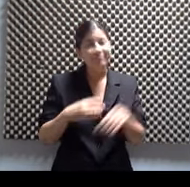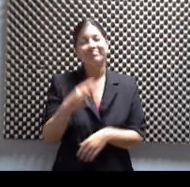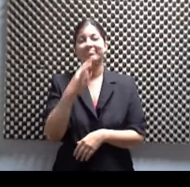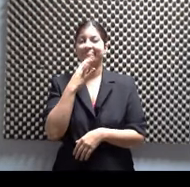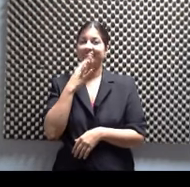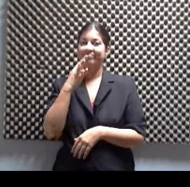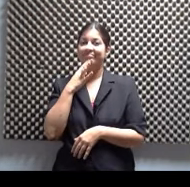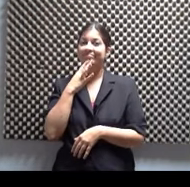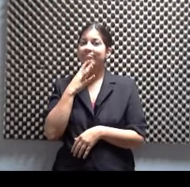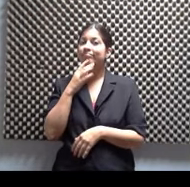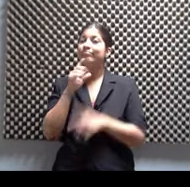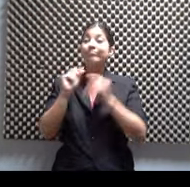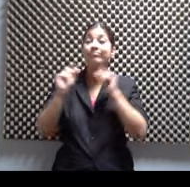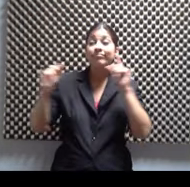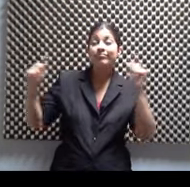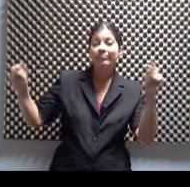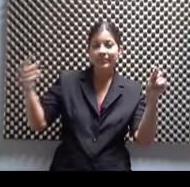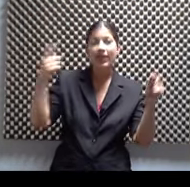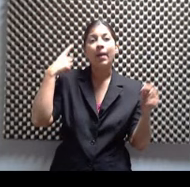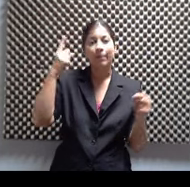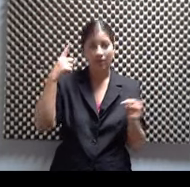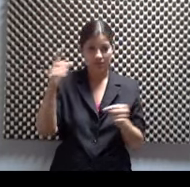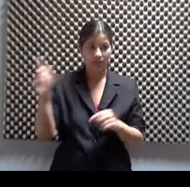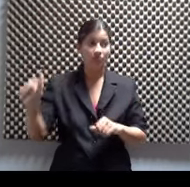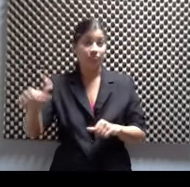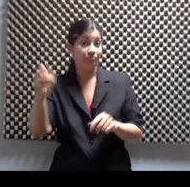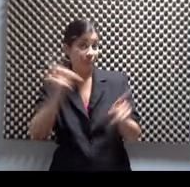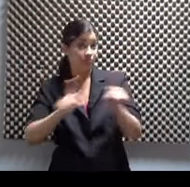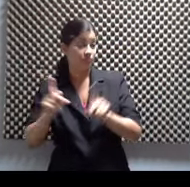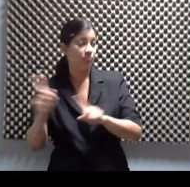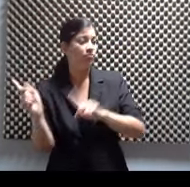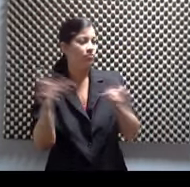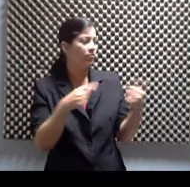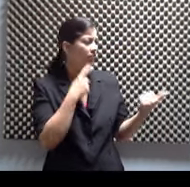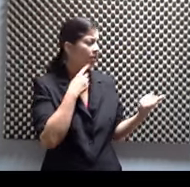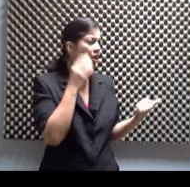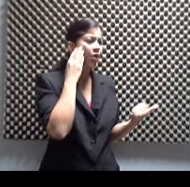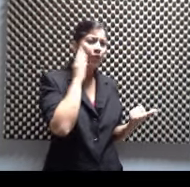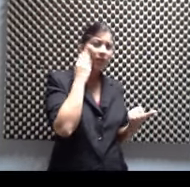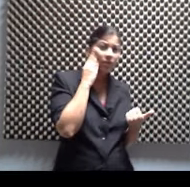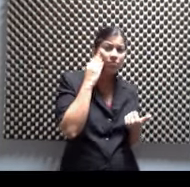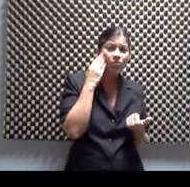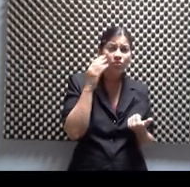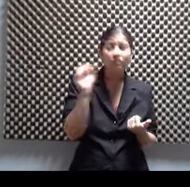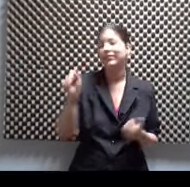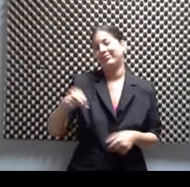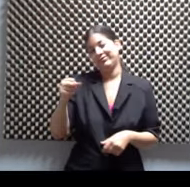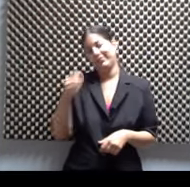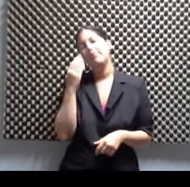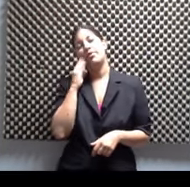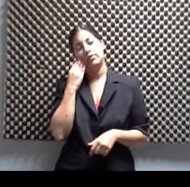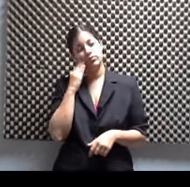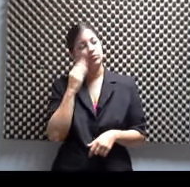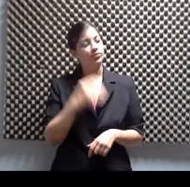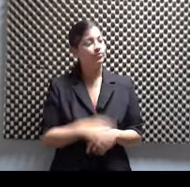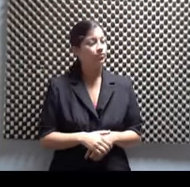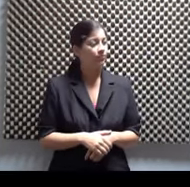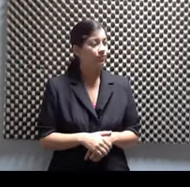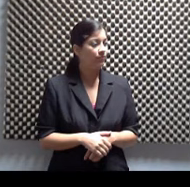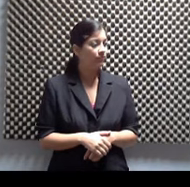Claro. Ahí está, está en Facebook, está en redes sociales, que la gente pueda compartirla también, está en Facebook. El evento está en Facebook, pero hay que también decir